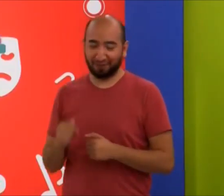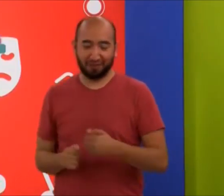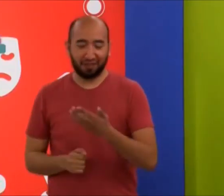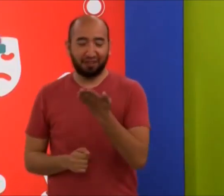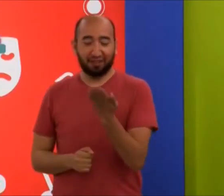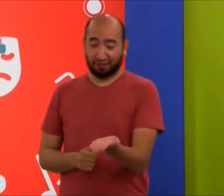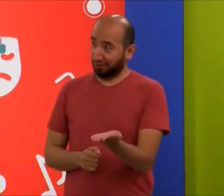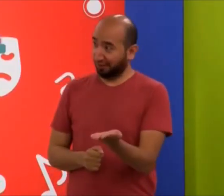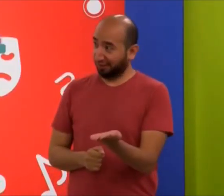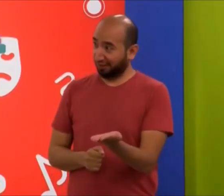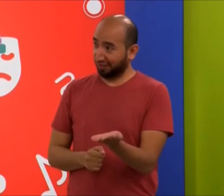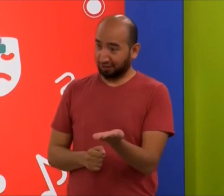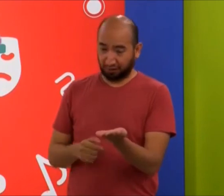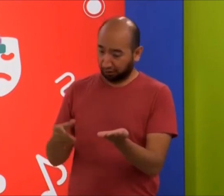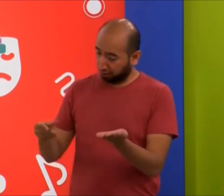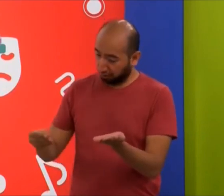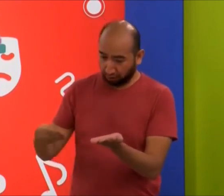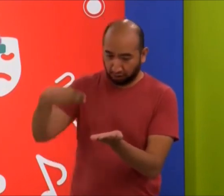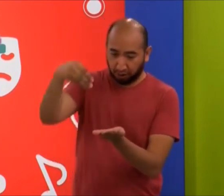Miren.